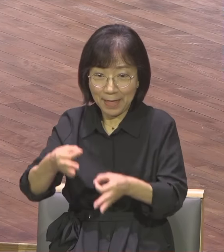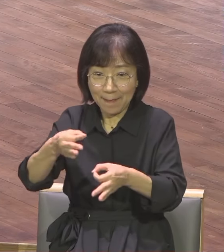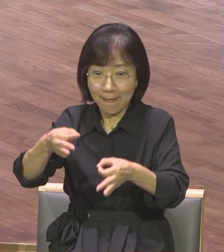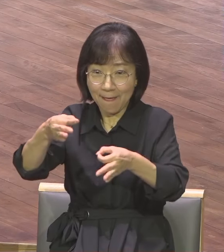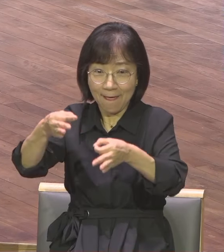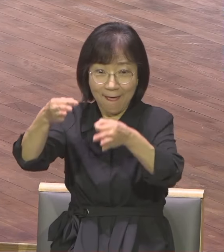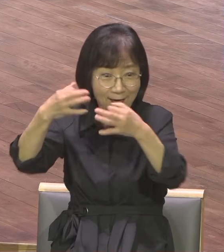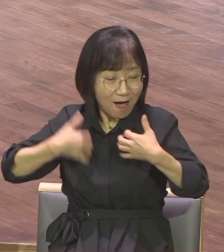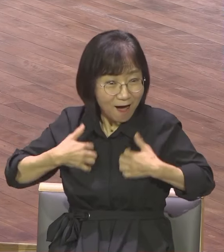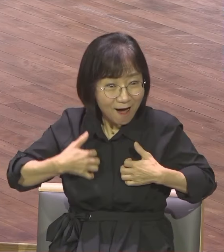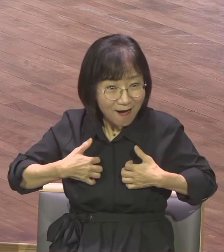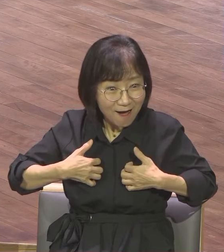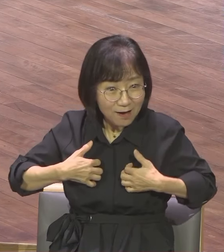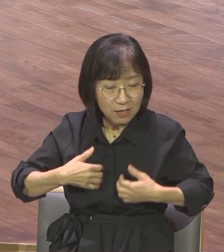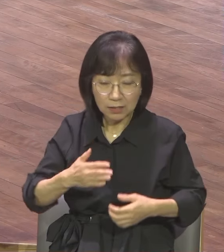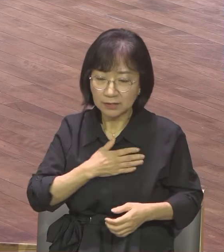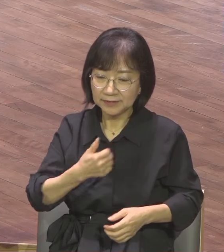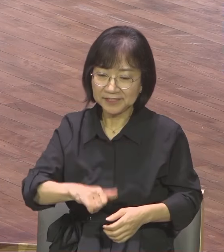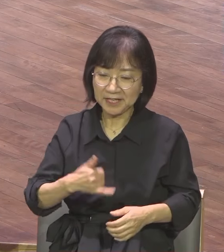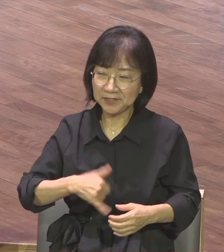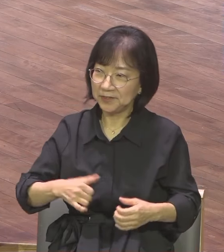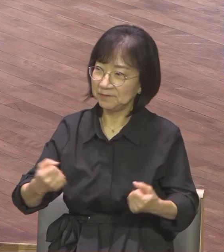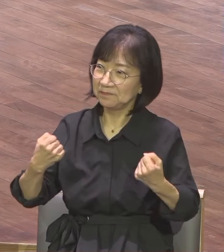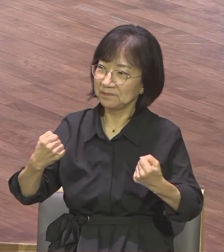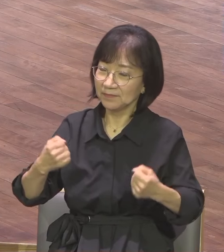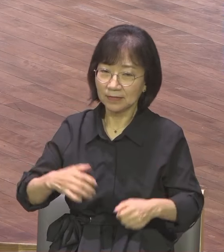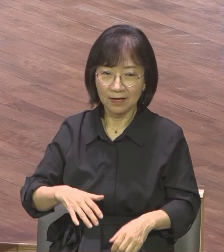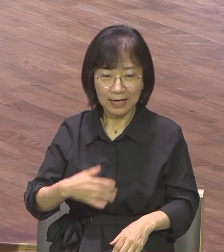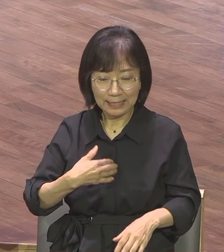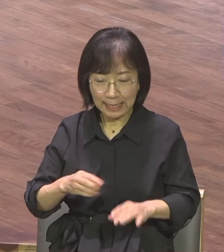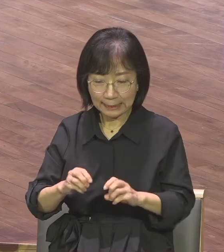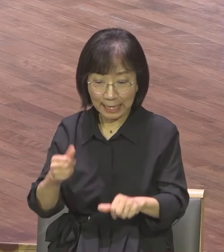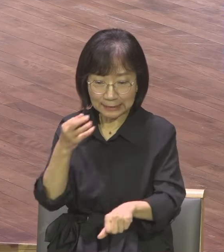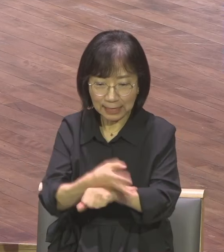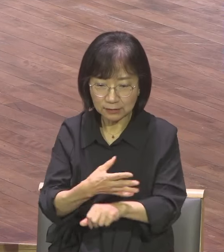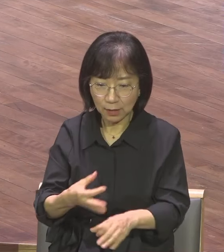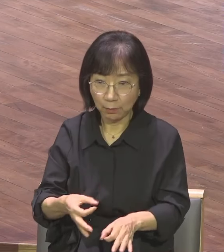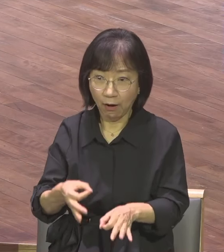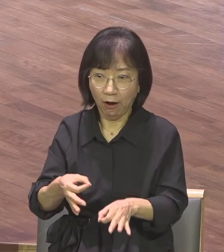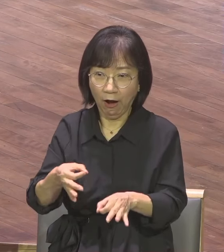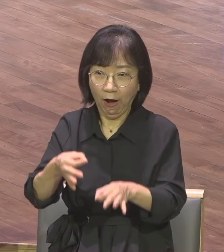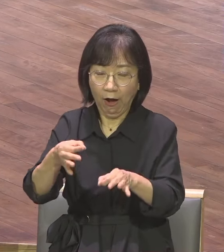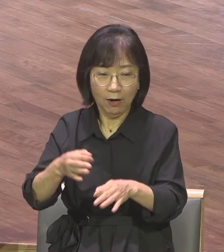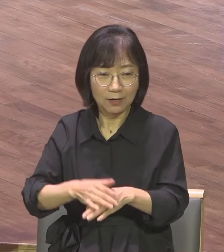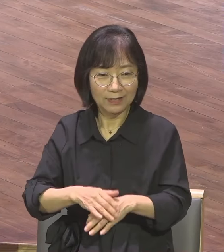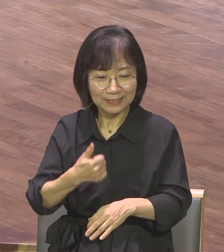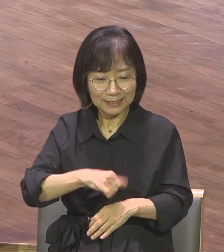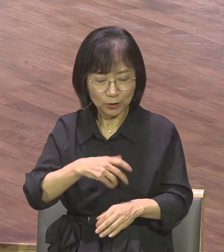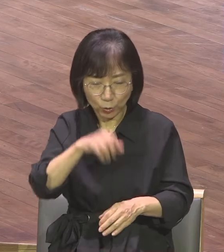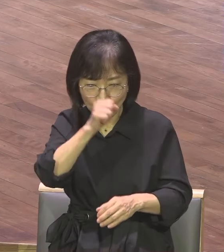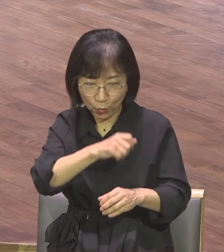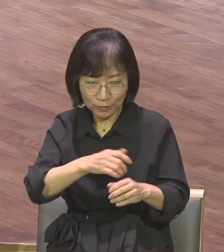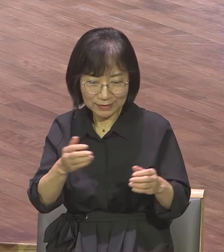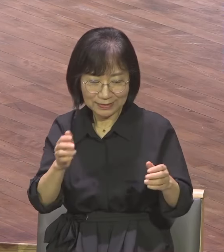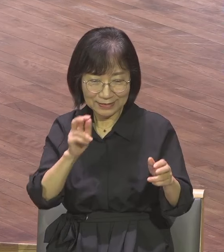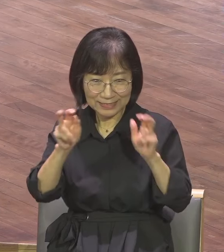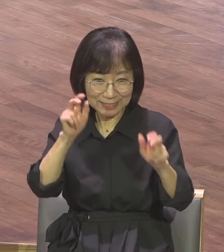우리가 산원 땅이 오른 거 내 자녀가 좋은 직장 간 거 그것이 우리가 춤추게 합니까